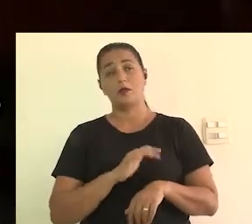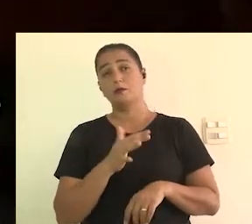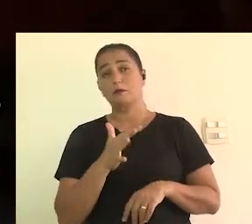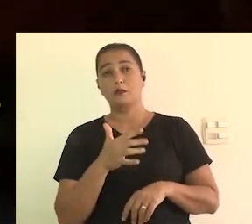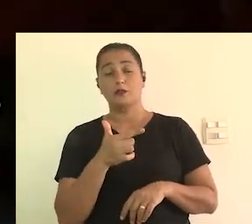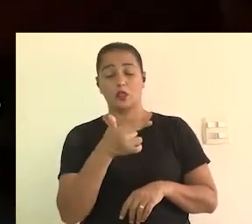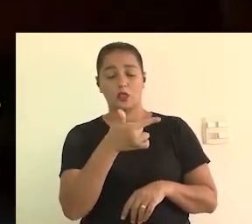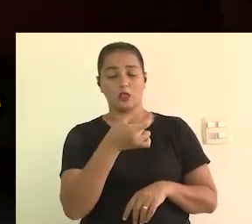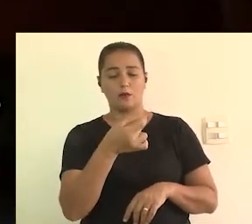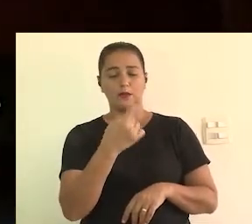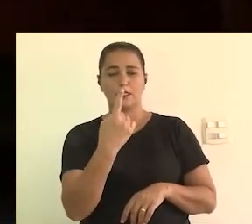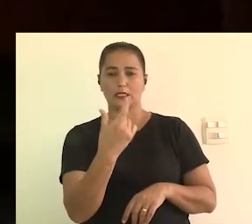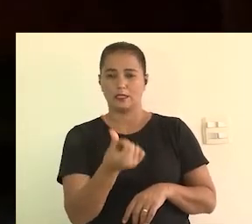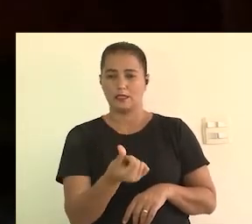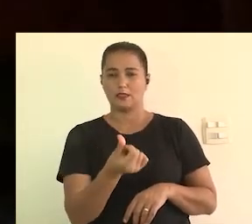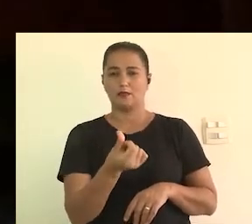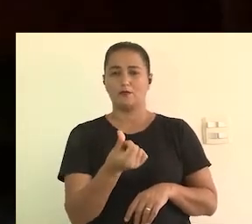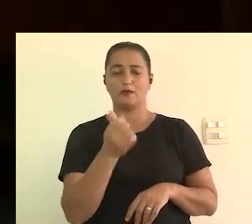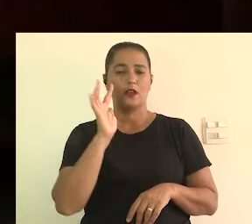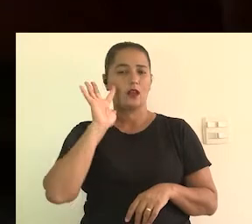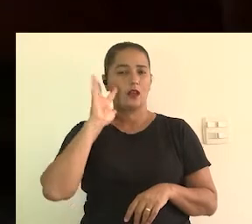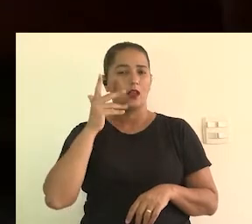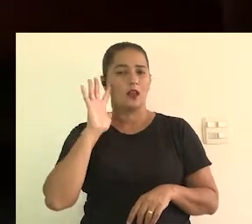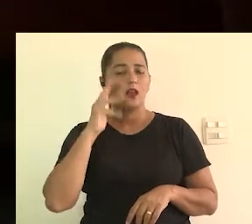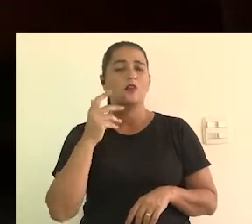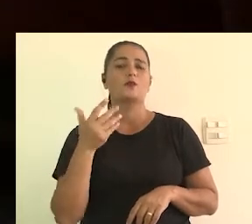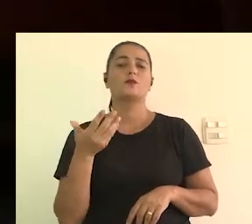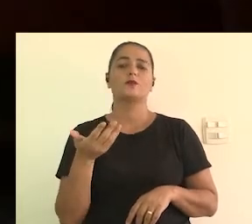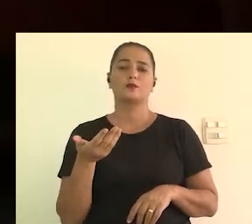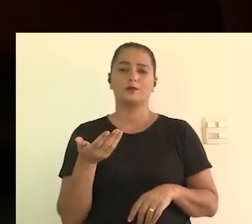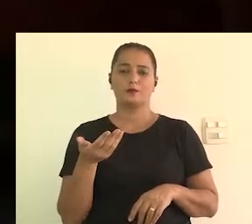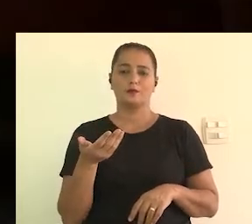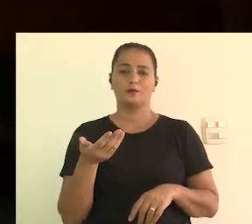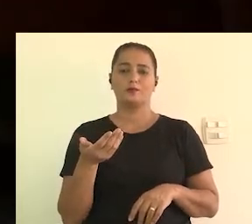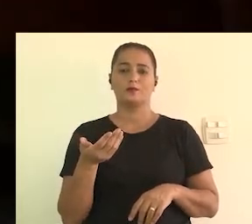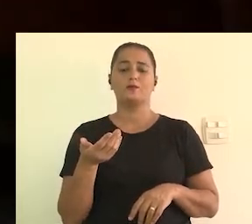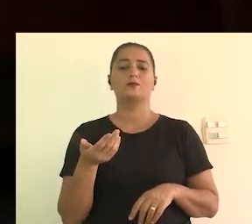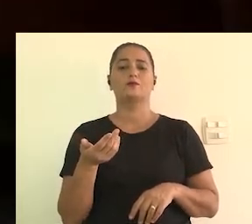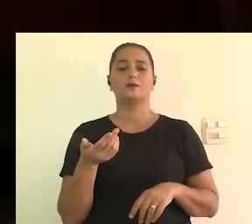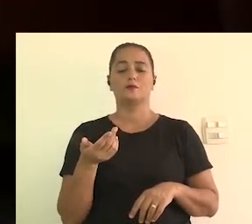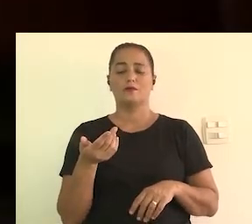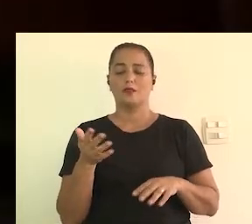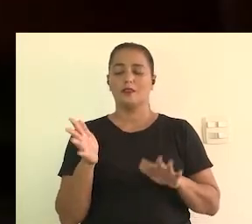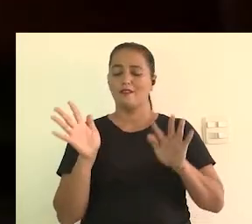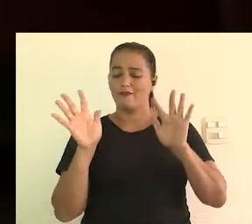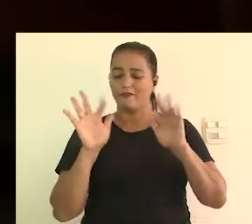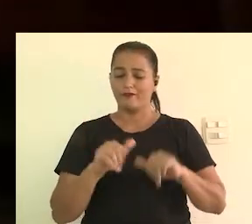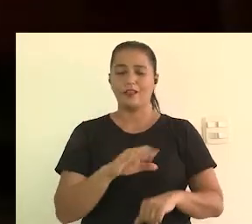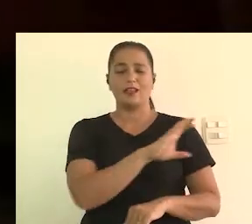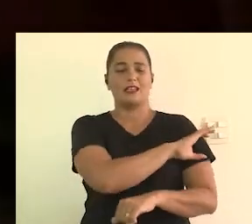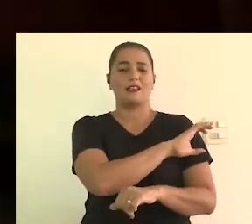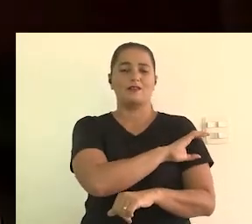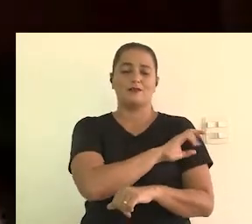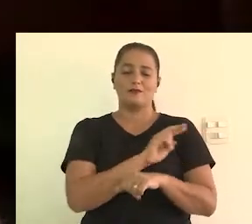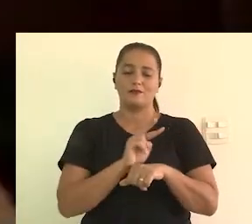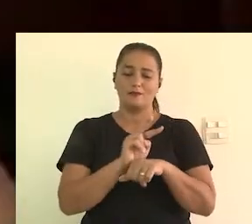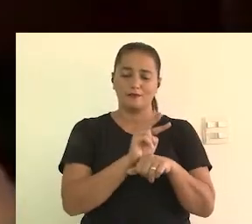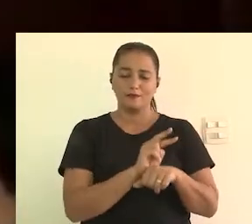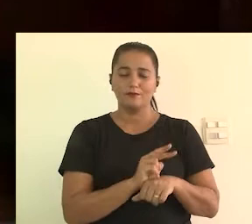FUNCULTURA para a fiscalização. Houve um momento, eu acho que foi em 2016, se não me engano, que resolveram